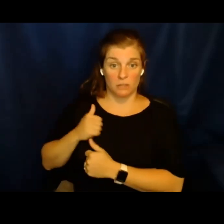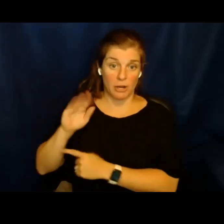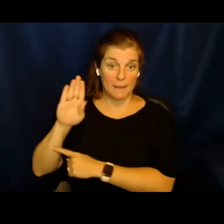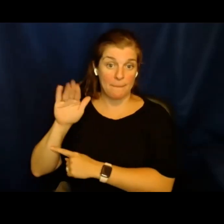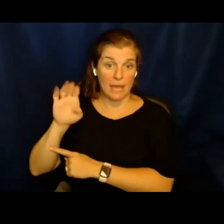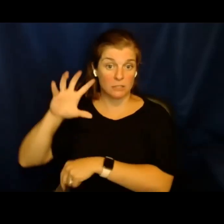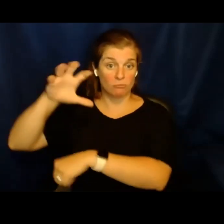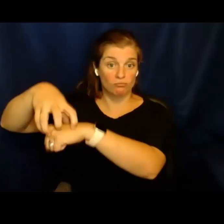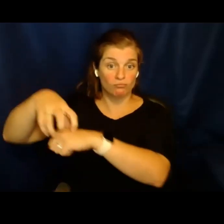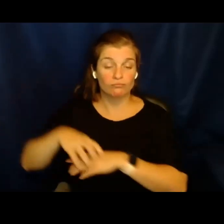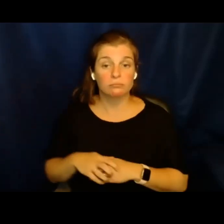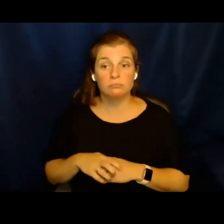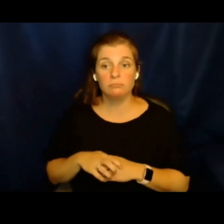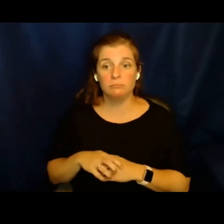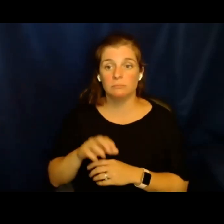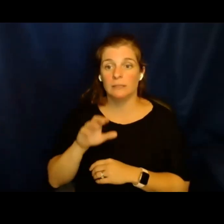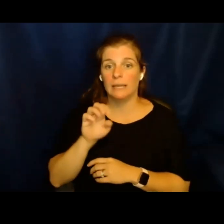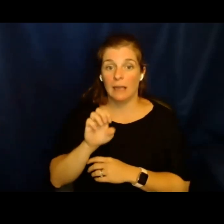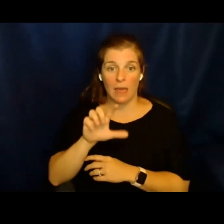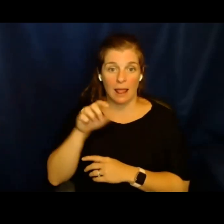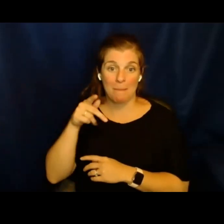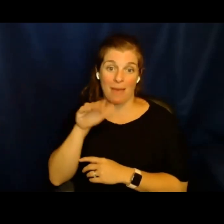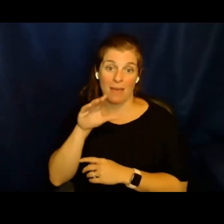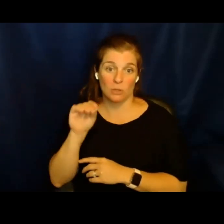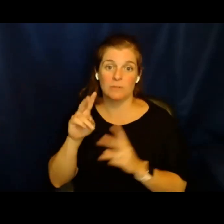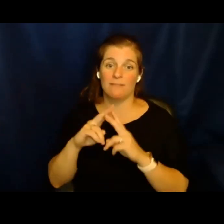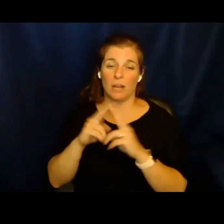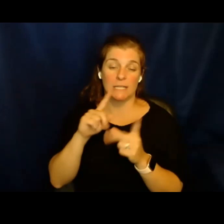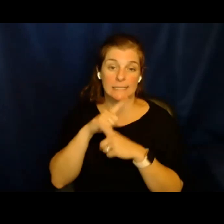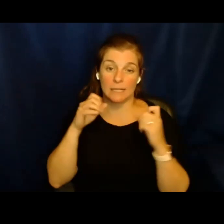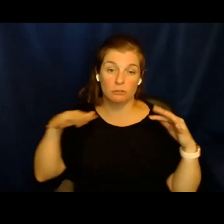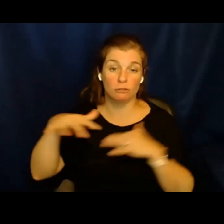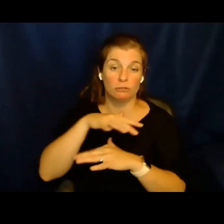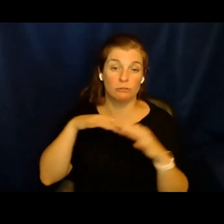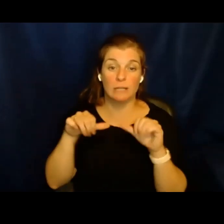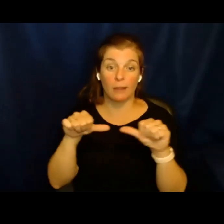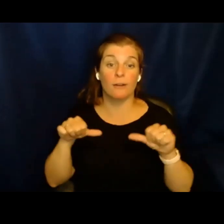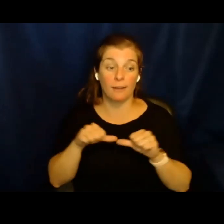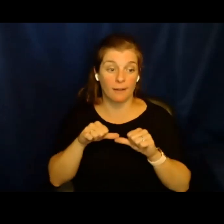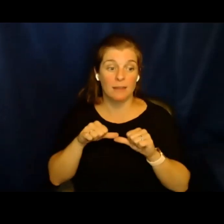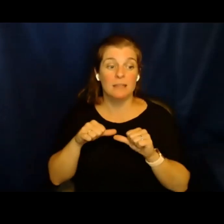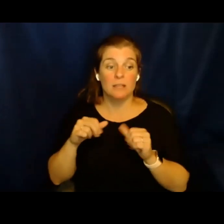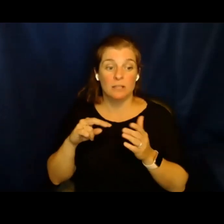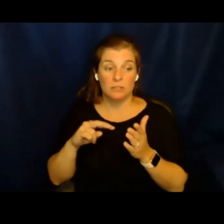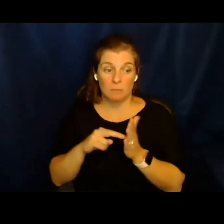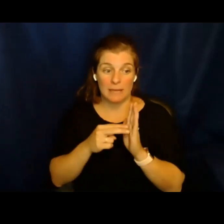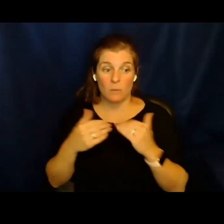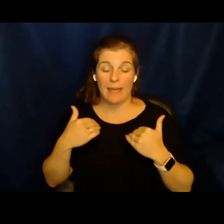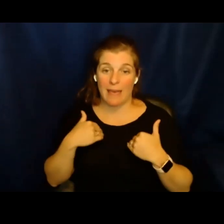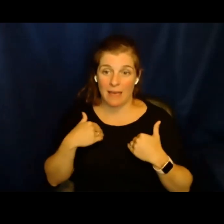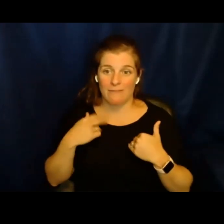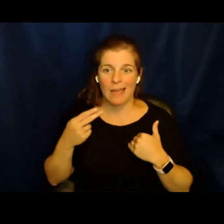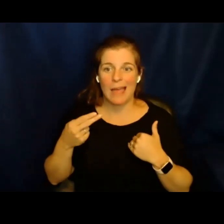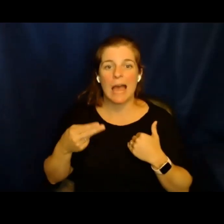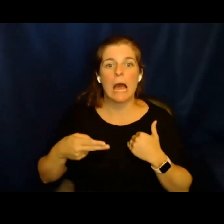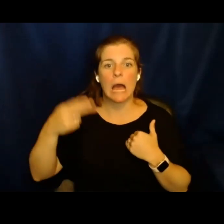base militar, y en la región del Paso es un área muy árida, así que tenemos un alto,